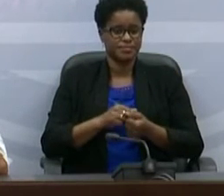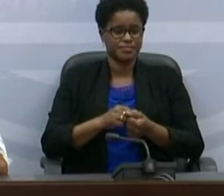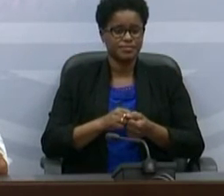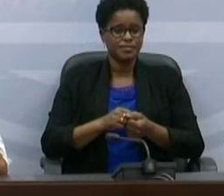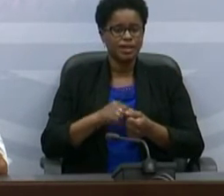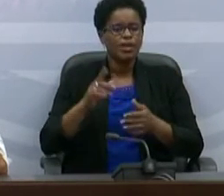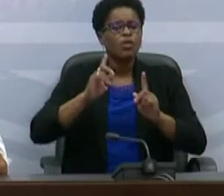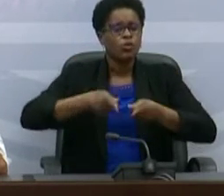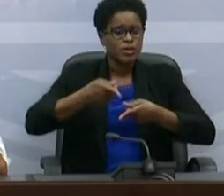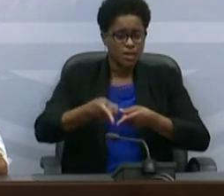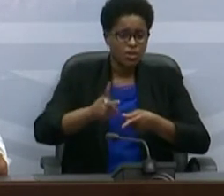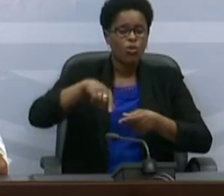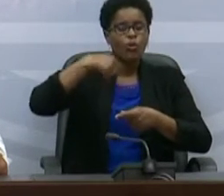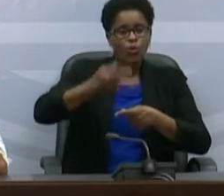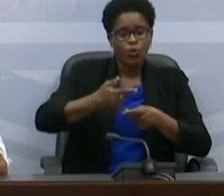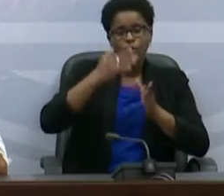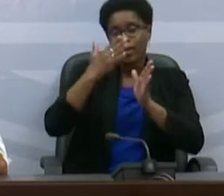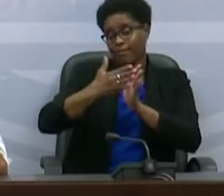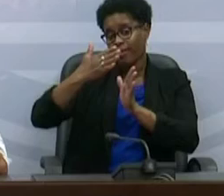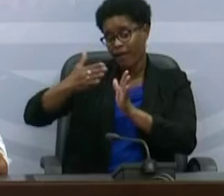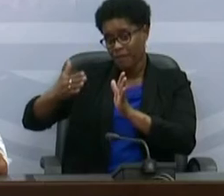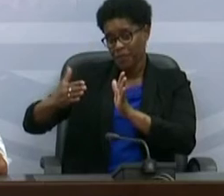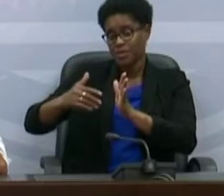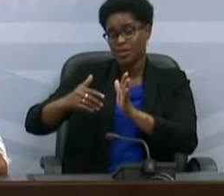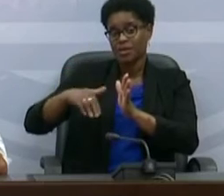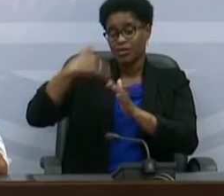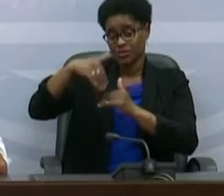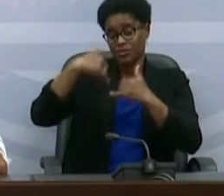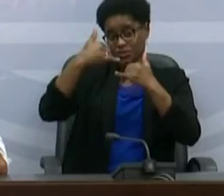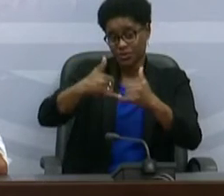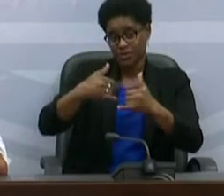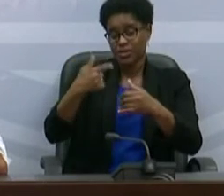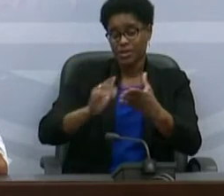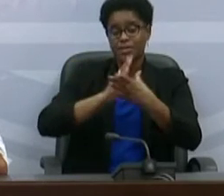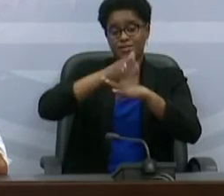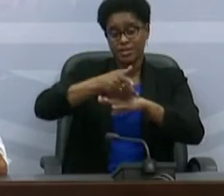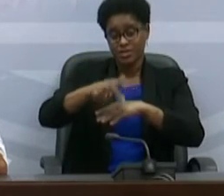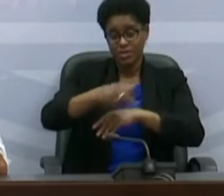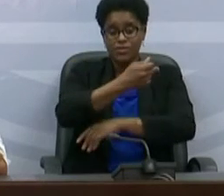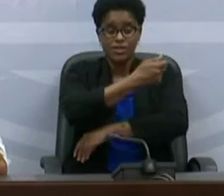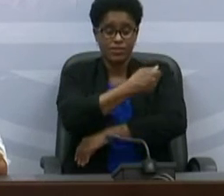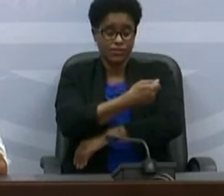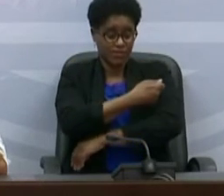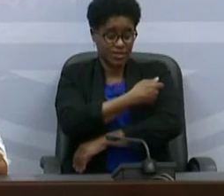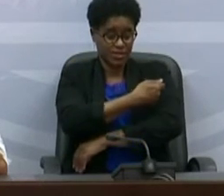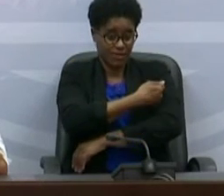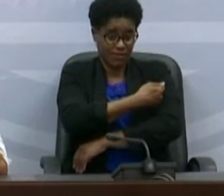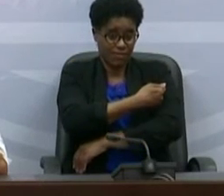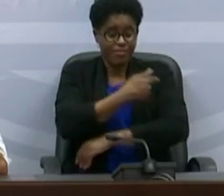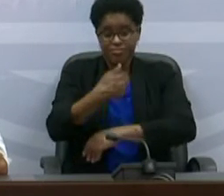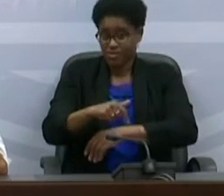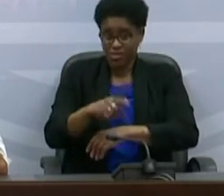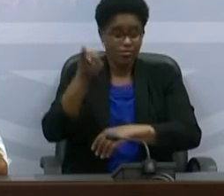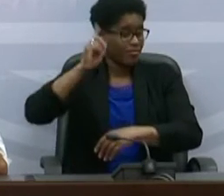etapas que sucedem e que irá nos permitir ter acesso a essas vacinas. Ainda não temos uma